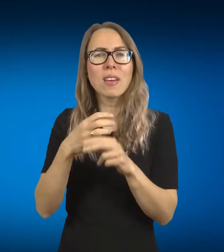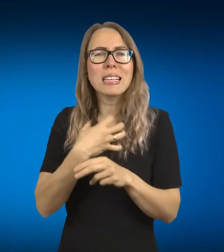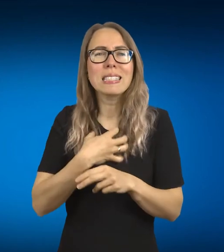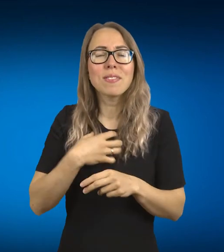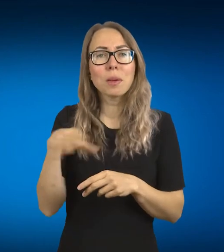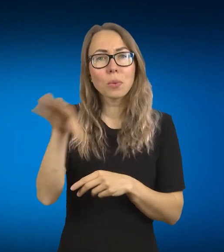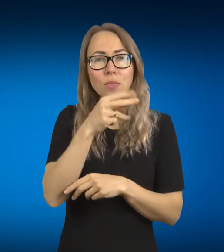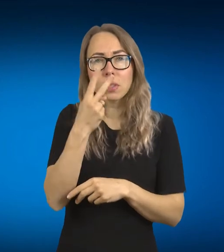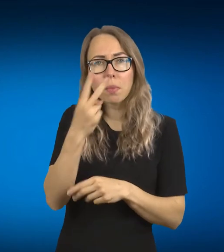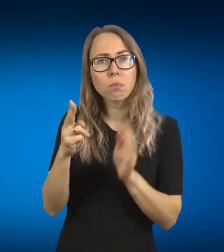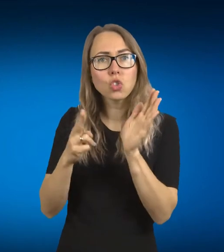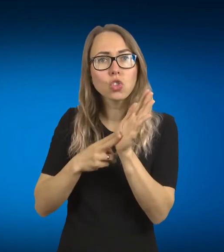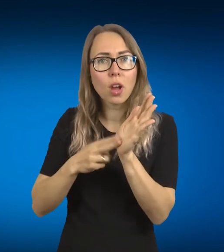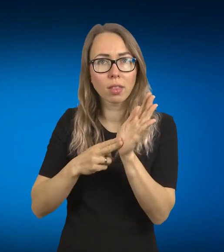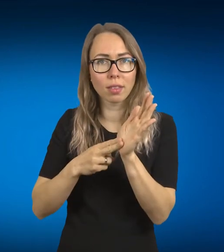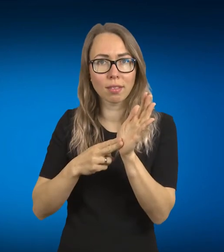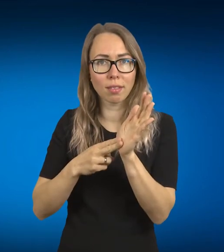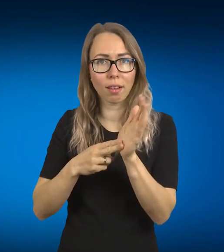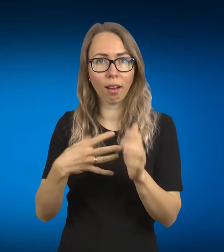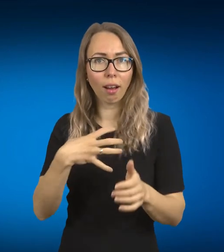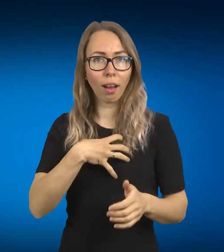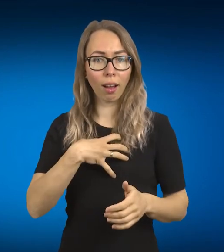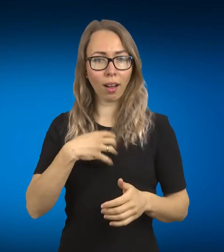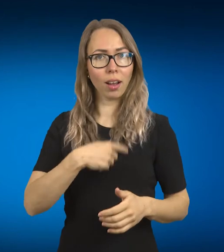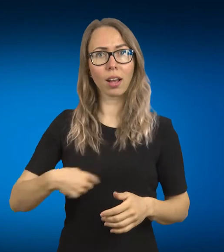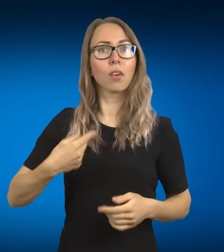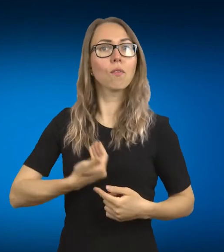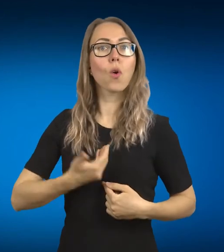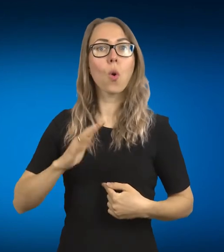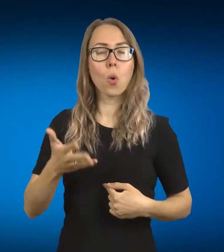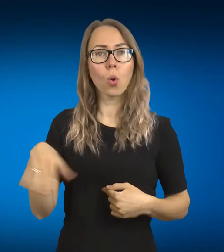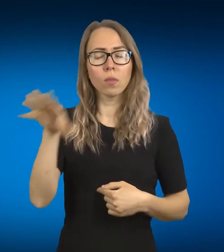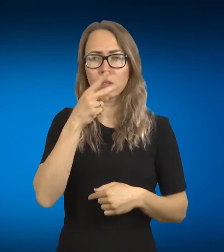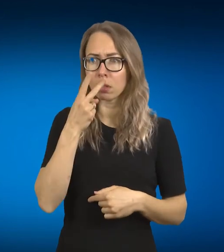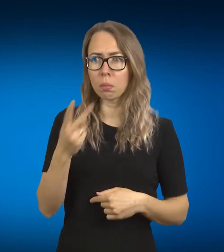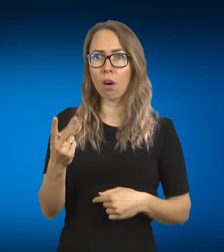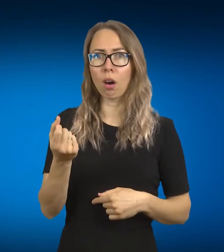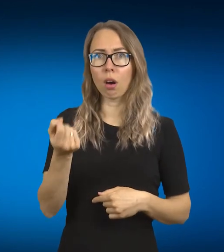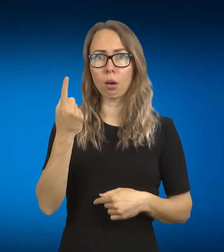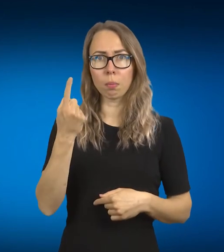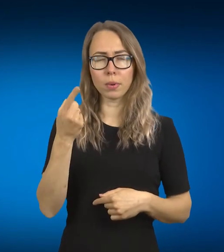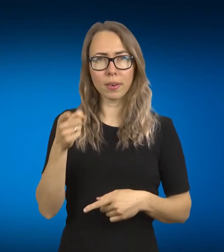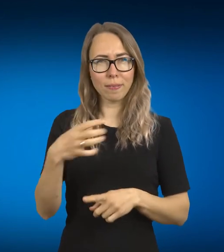yra ant to rūbo, kokią mes socialinį žinutę norim nešti, o ne ten labai kažkokia prašmatnus